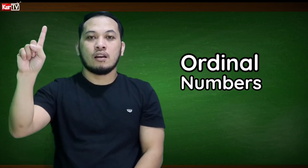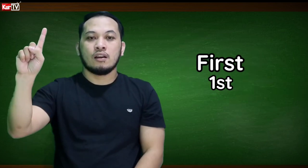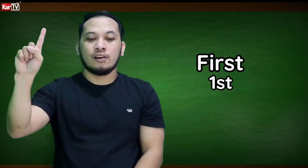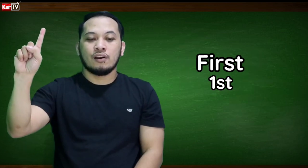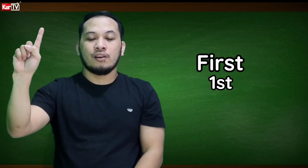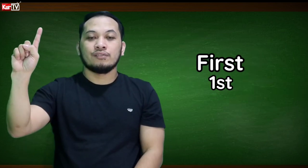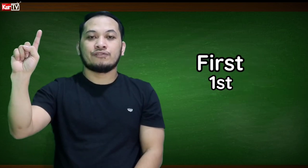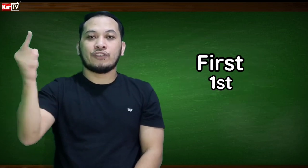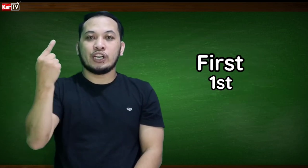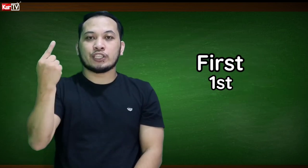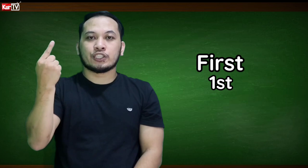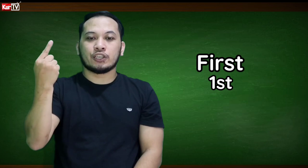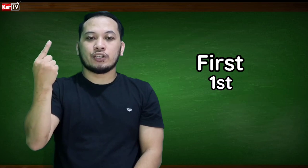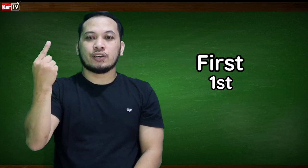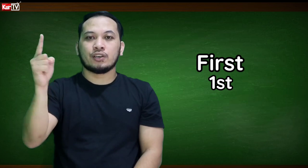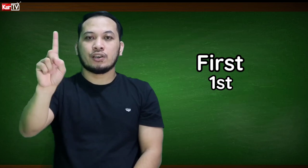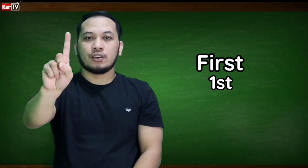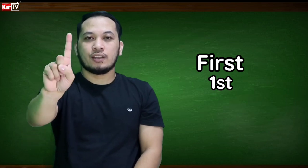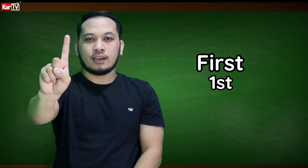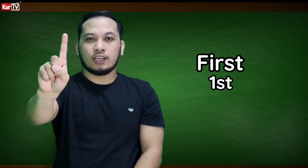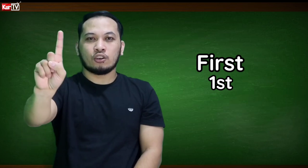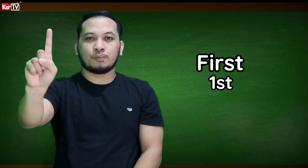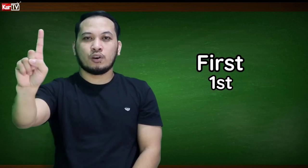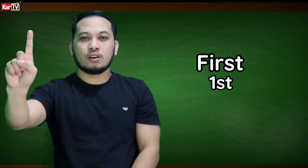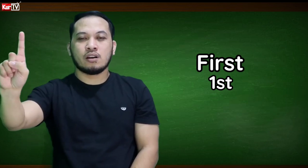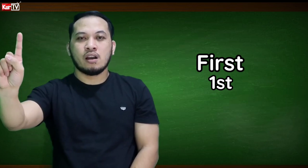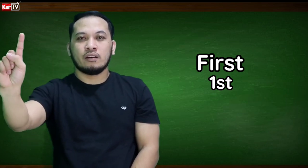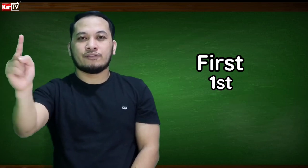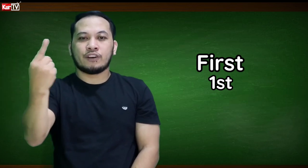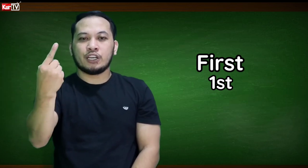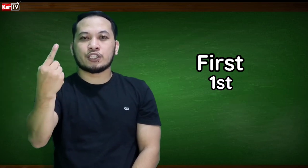First. Nakaganyan po. First.